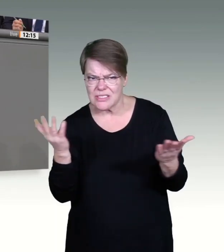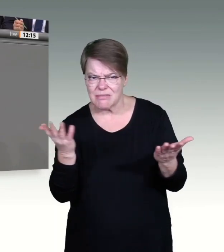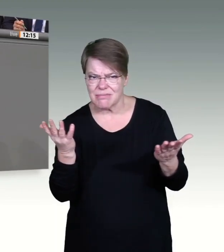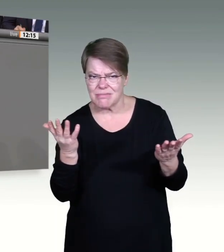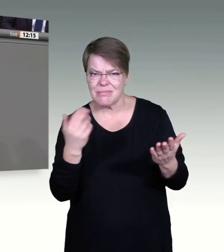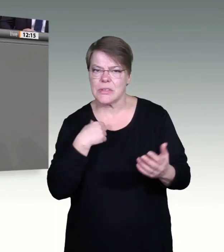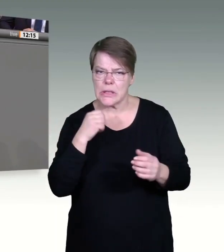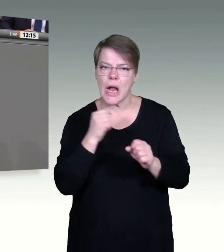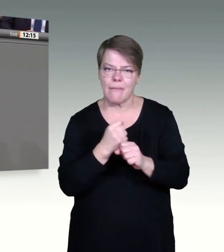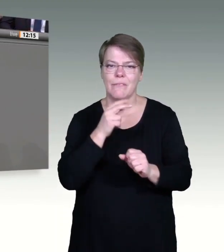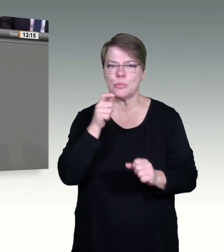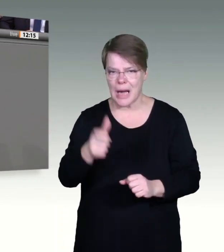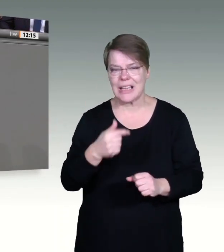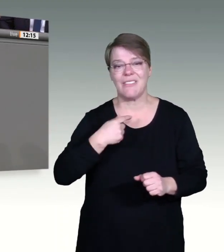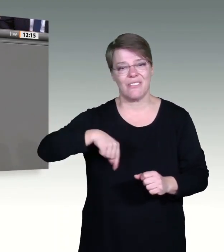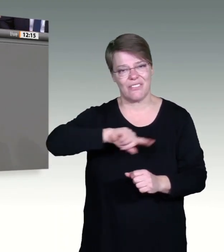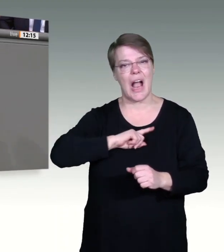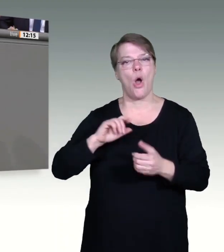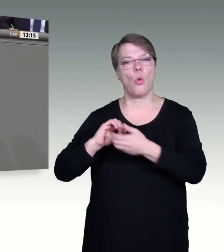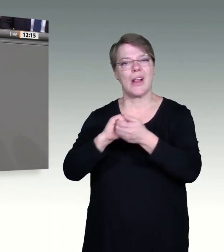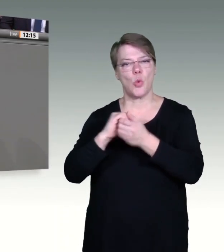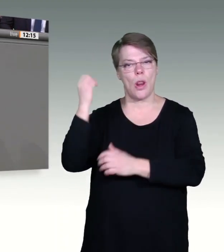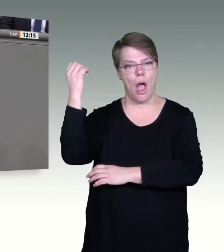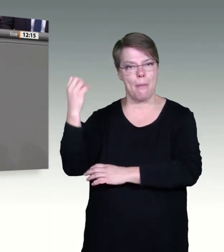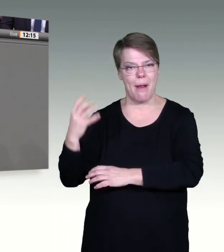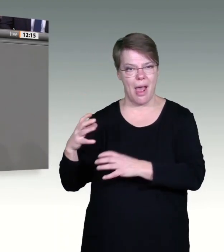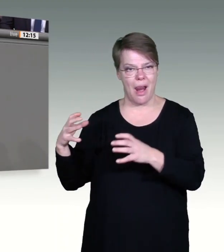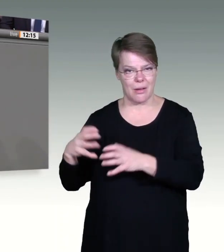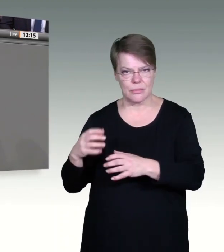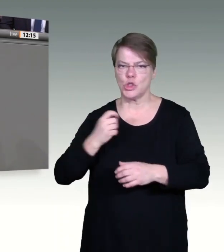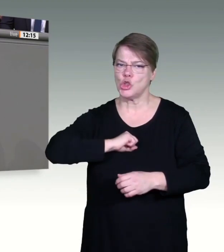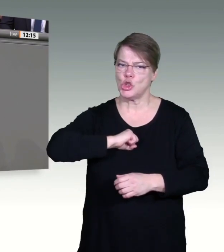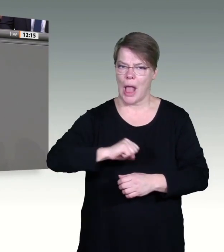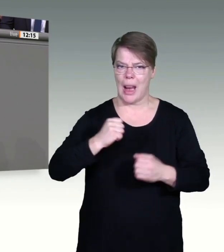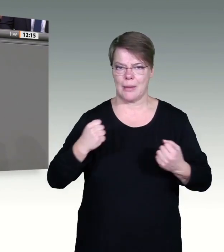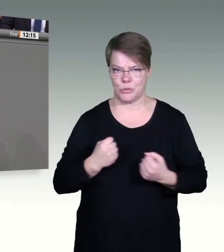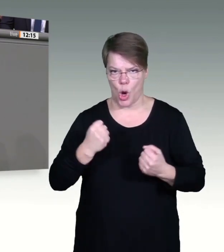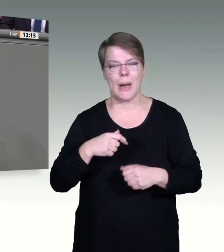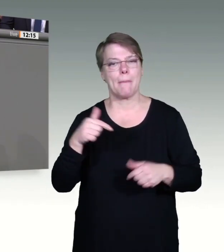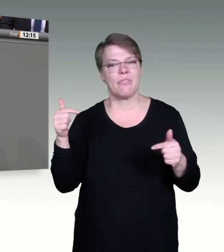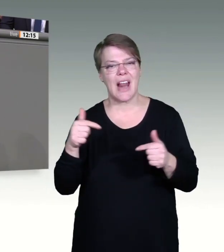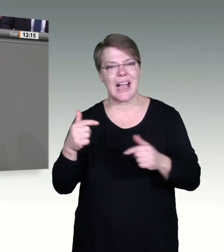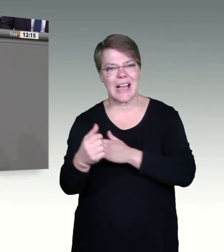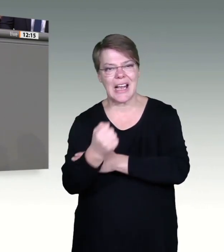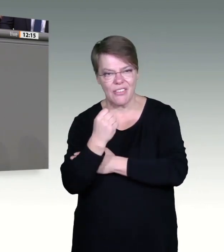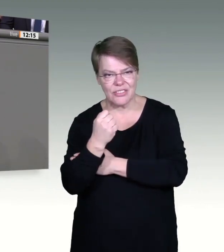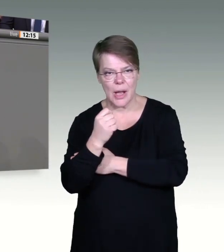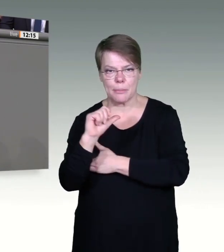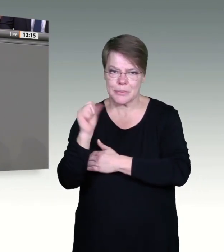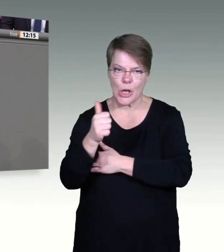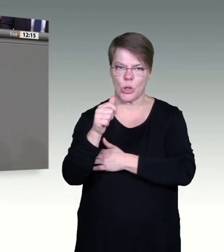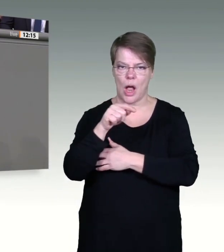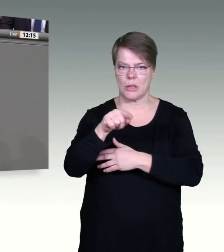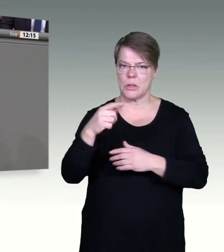Arbeit und den Einsatz für andere Menschen Aber es soll ein Ausdruck der Wertschätzung sein, und es soll allen Pflegenden